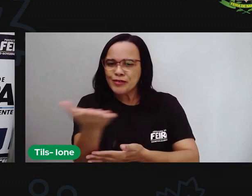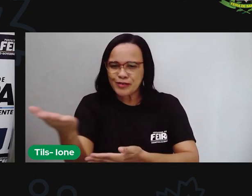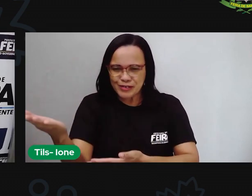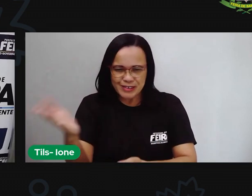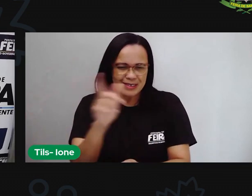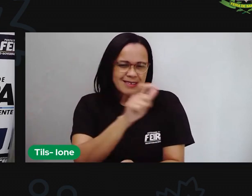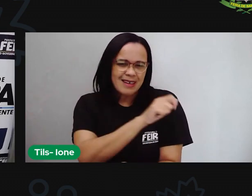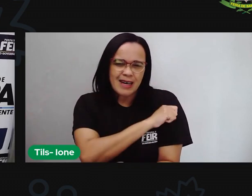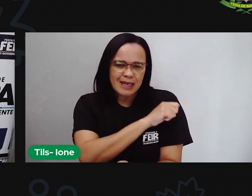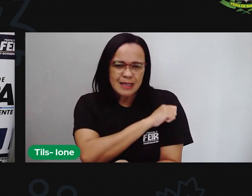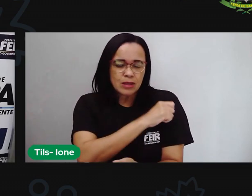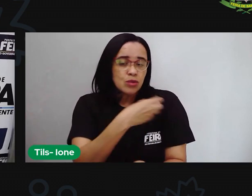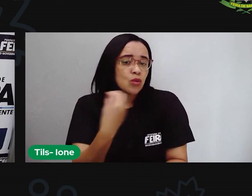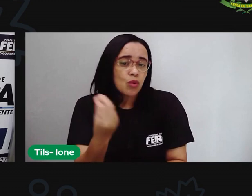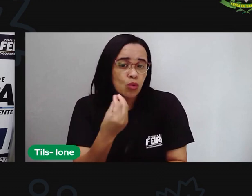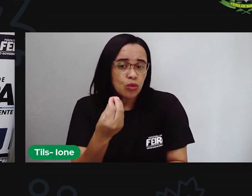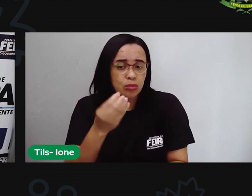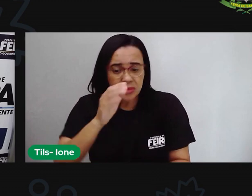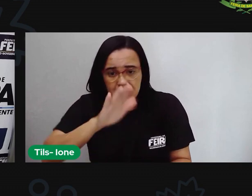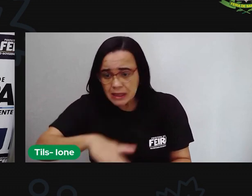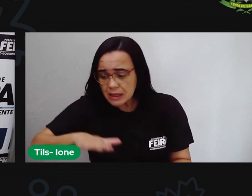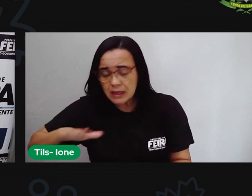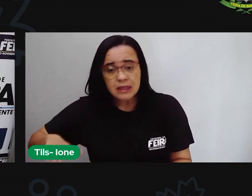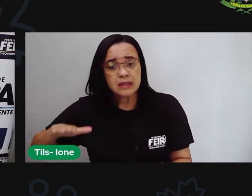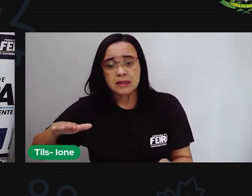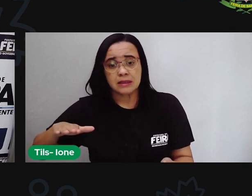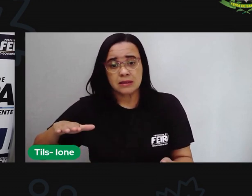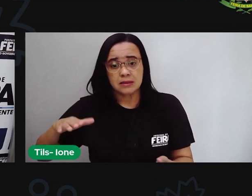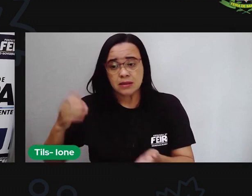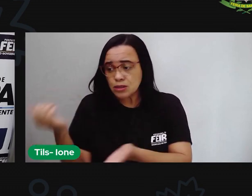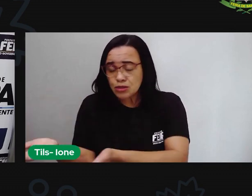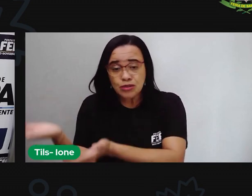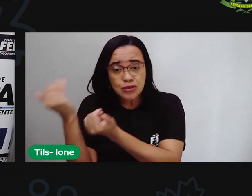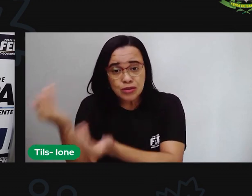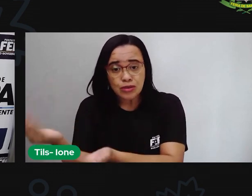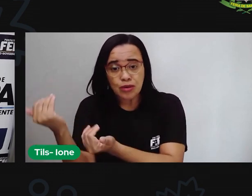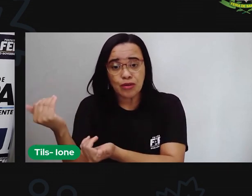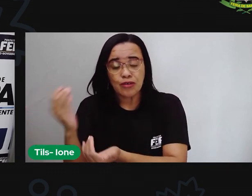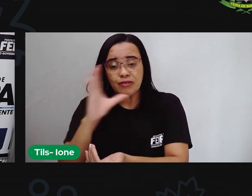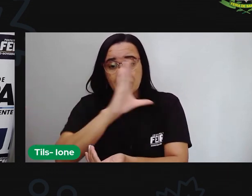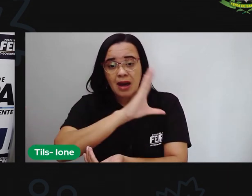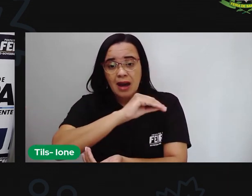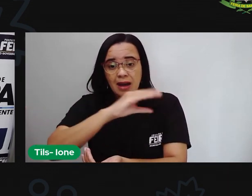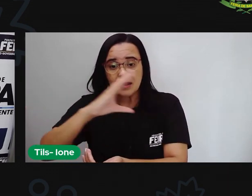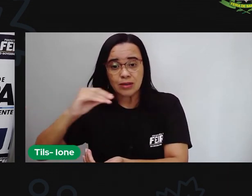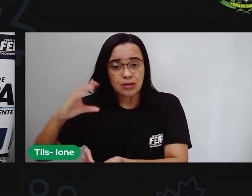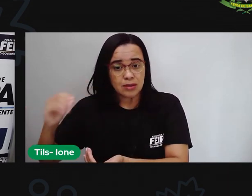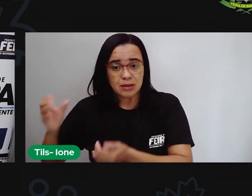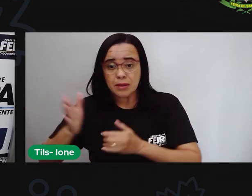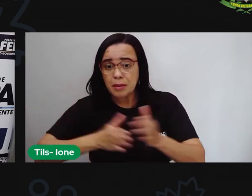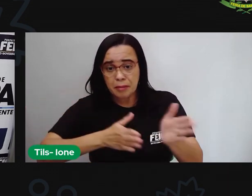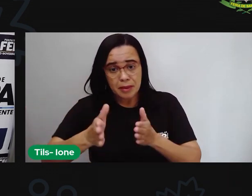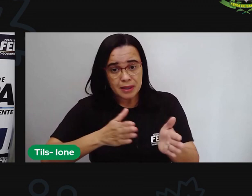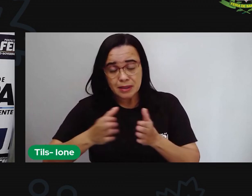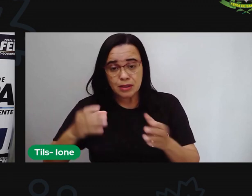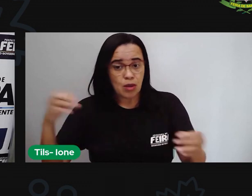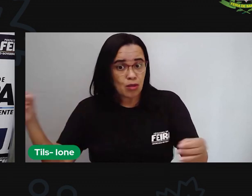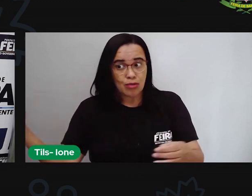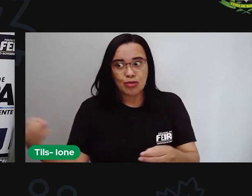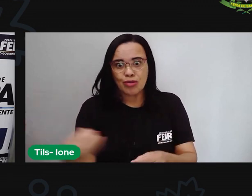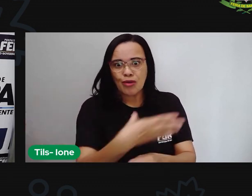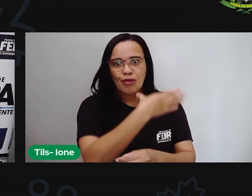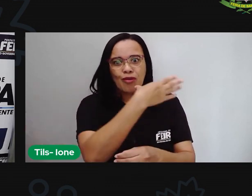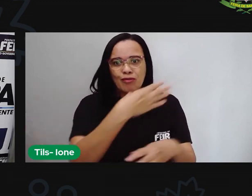iniciando alguns iniciando o período da adolescência iniciando aí períodos de novas descobertas novas